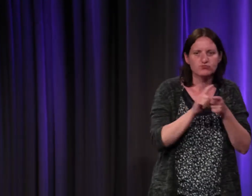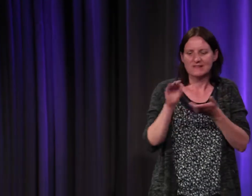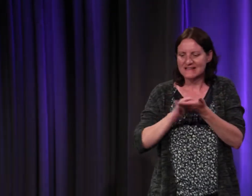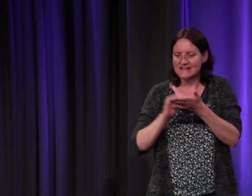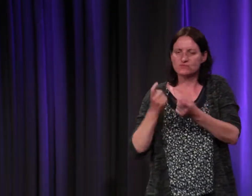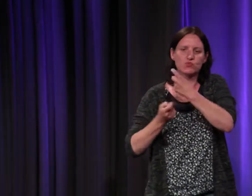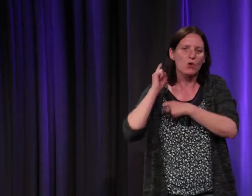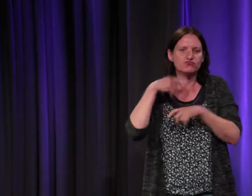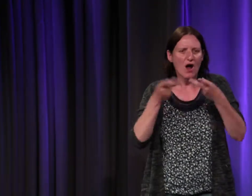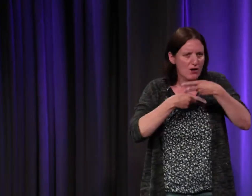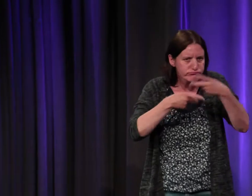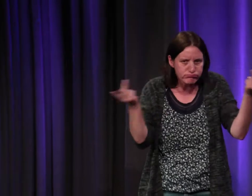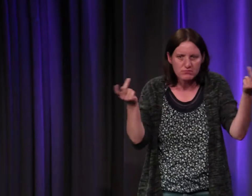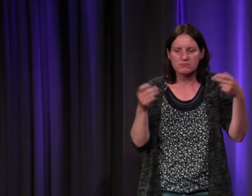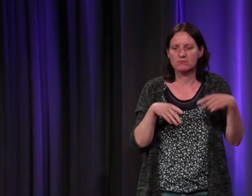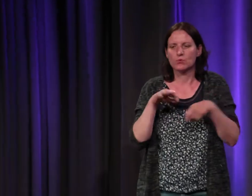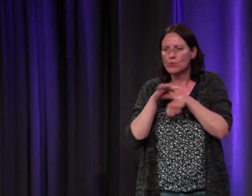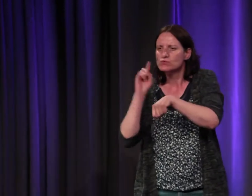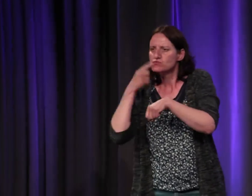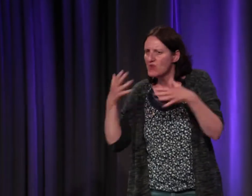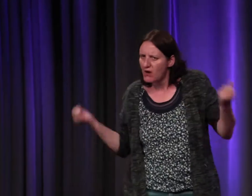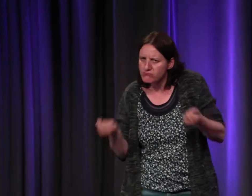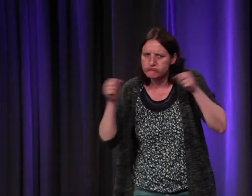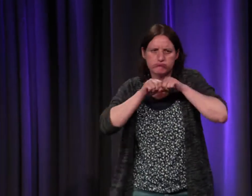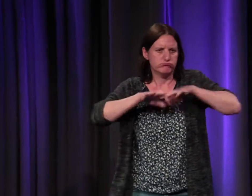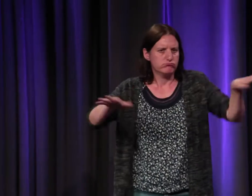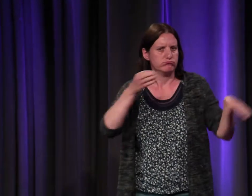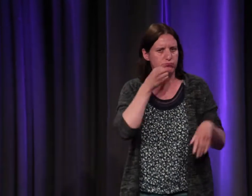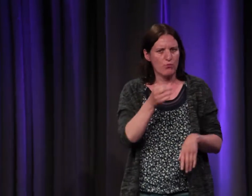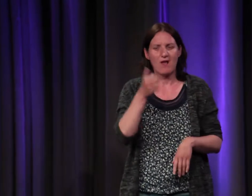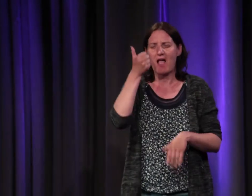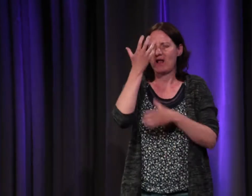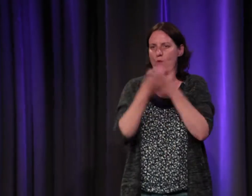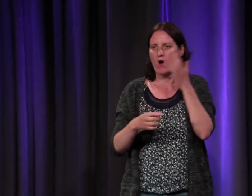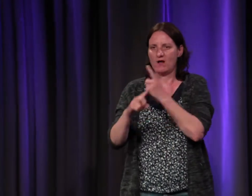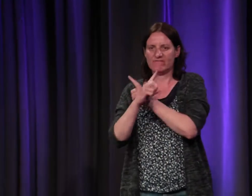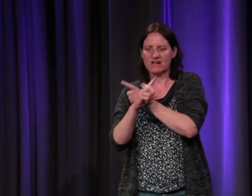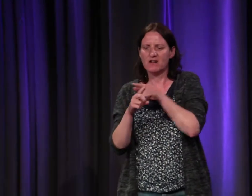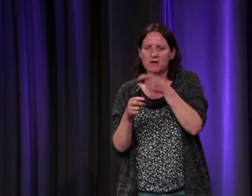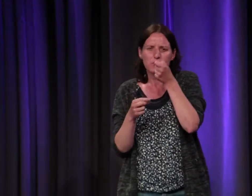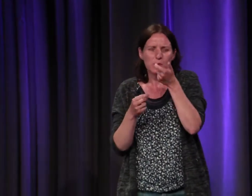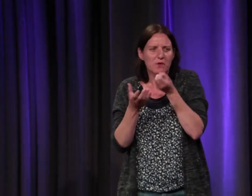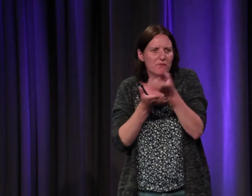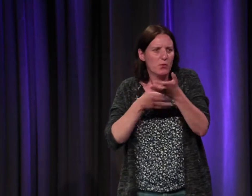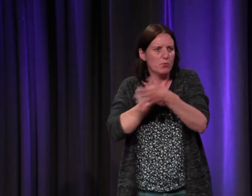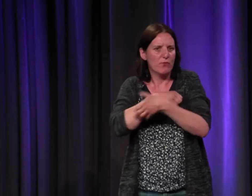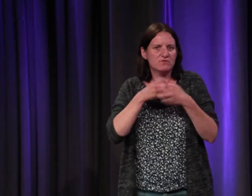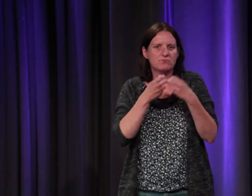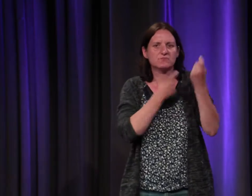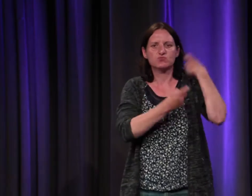sur l'histoire des sourds sur les événements sur tout ce qui s'intéresse à l'histoire des sourds